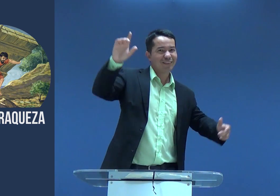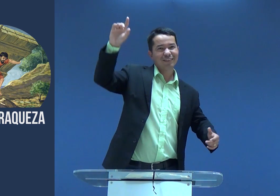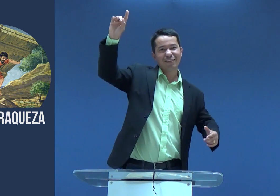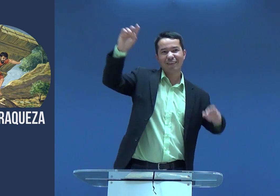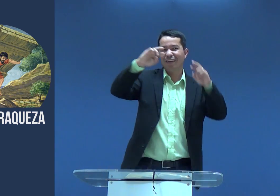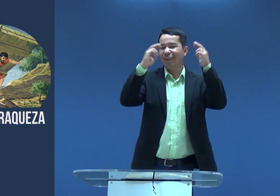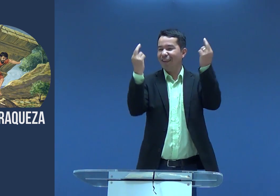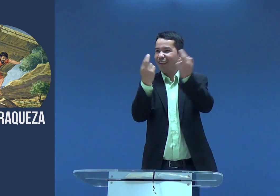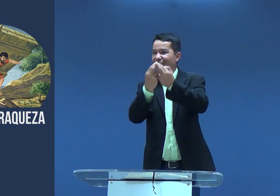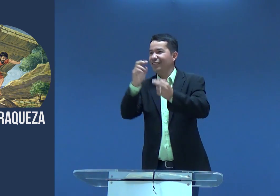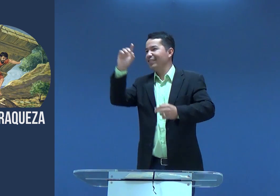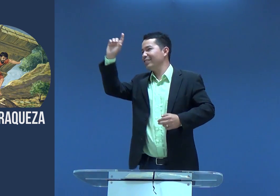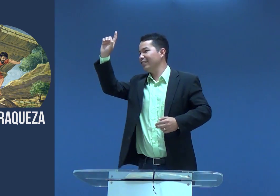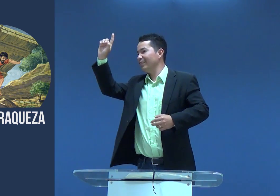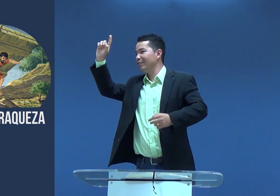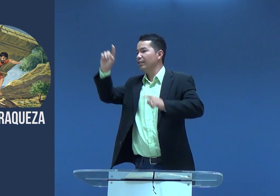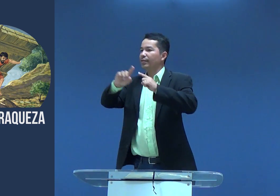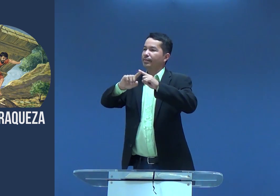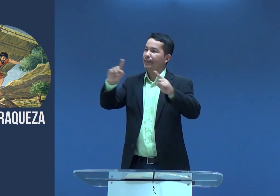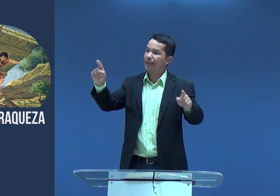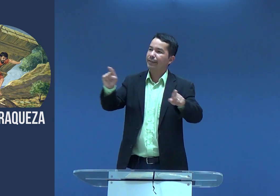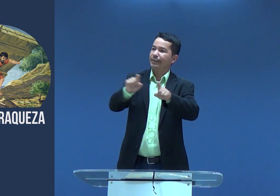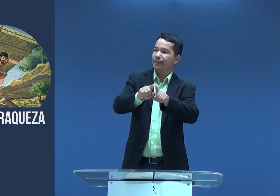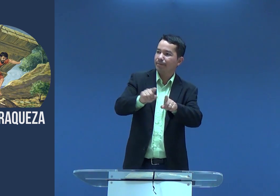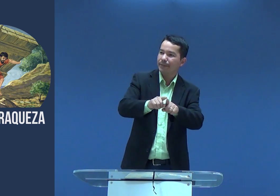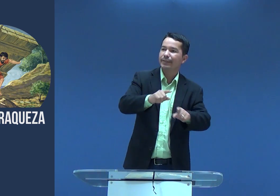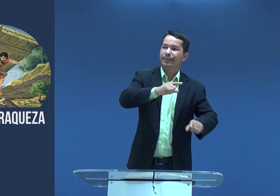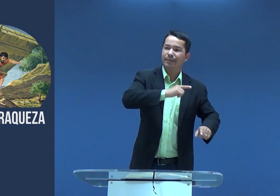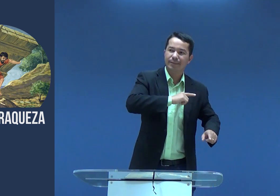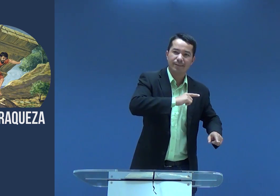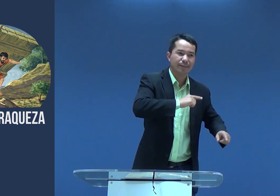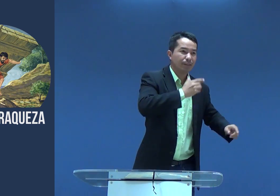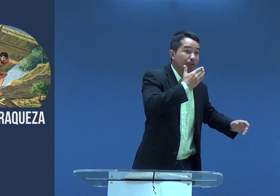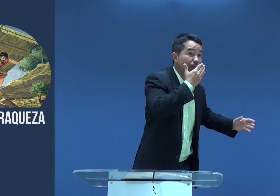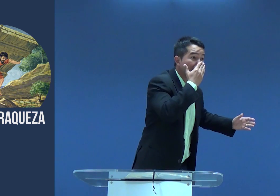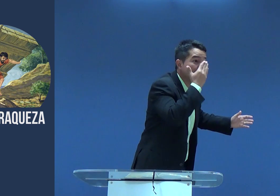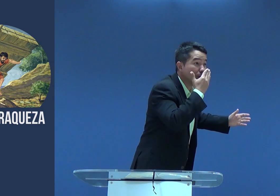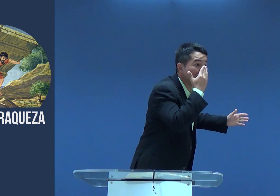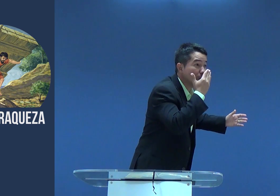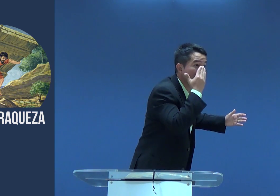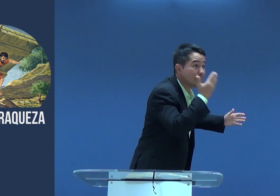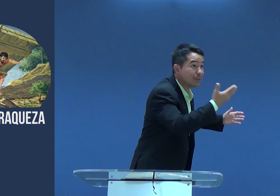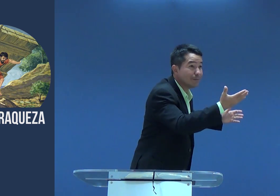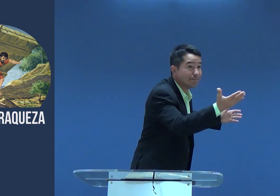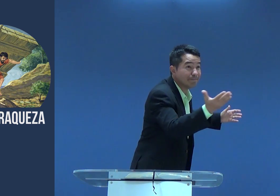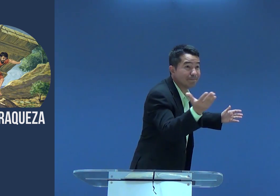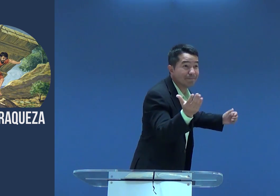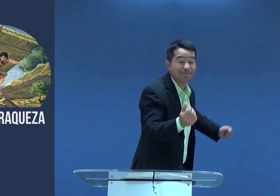A gente pensa em Deus, a gente pensa no reino de Deus, mas a gente pensa em prostituição.